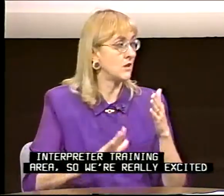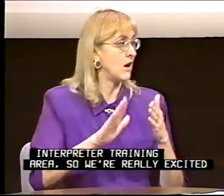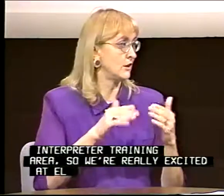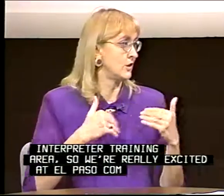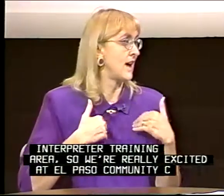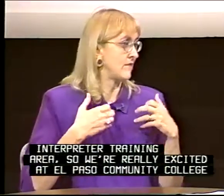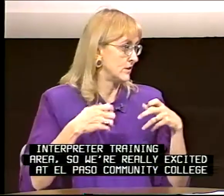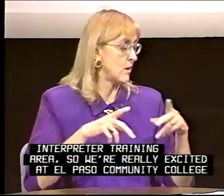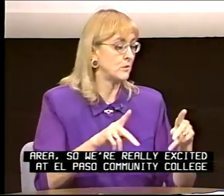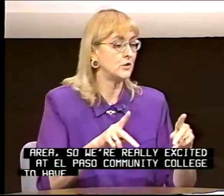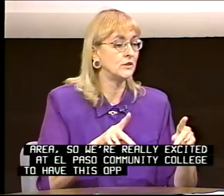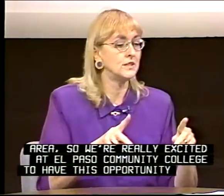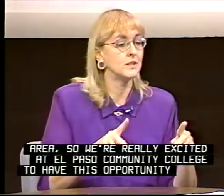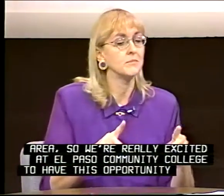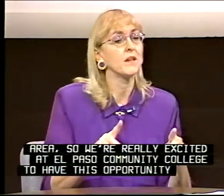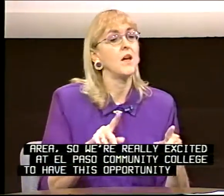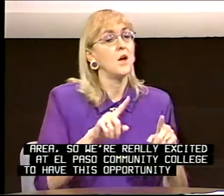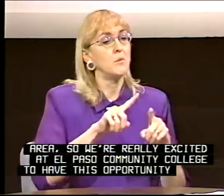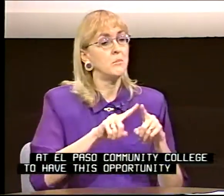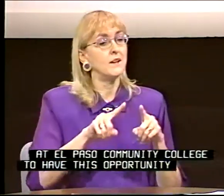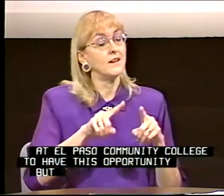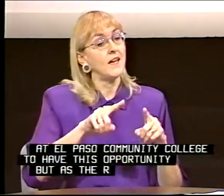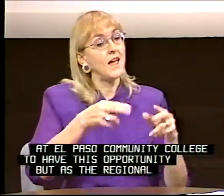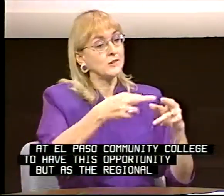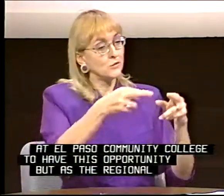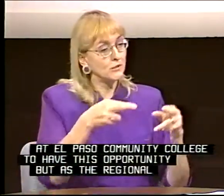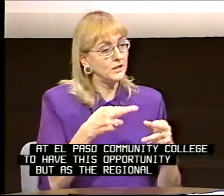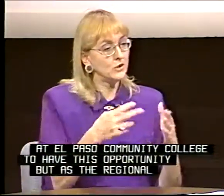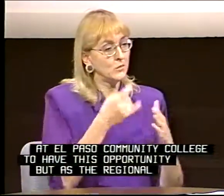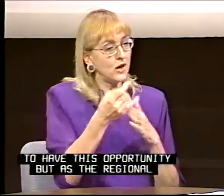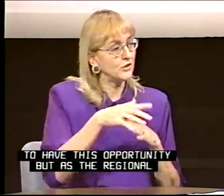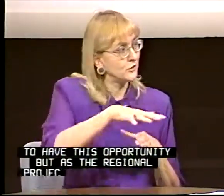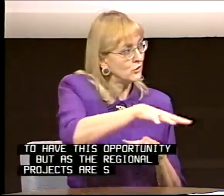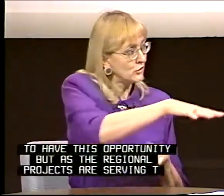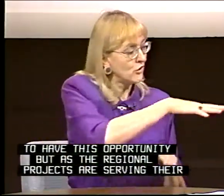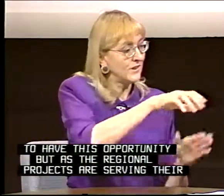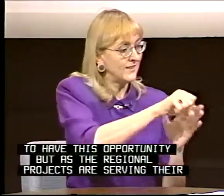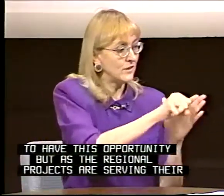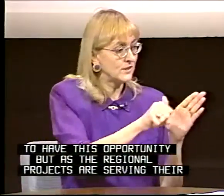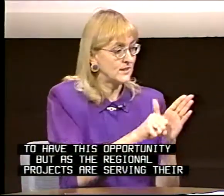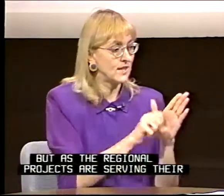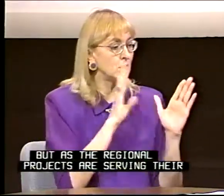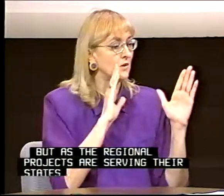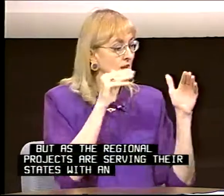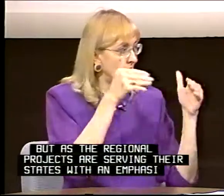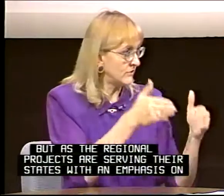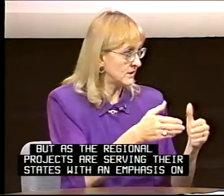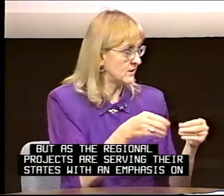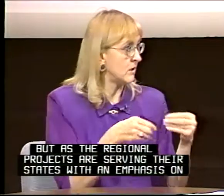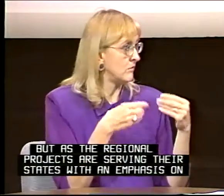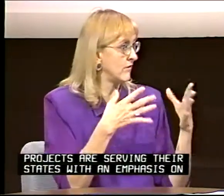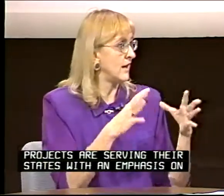College to have this opportunity. But as the regional projects are serving their states with an emphasis on providing